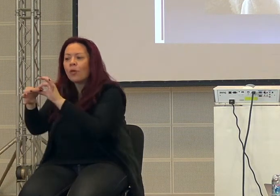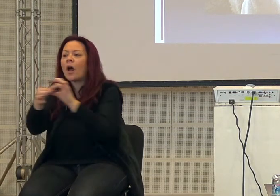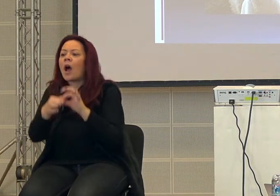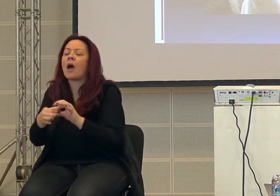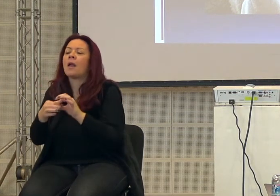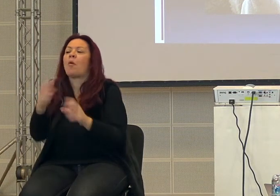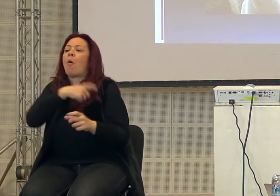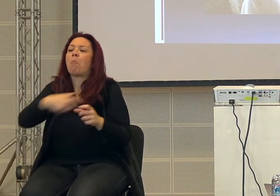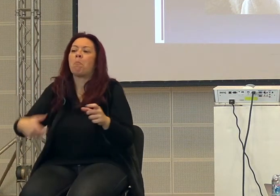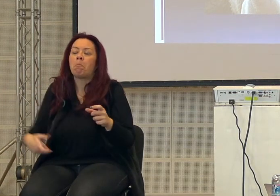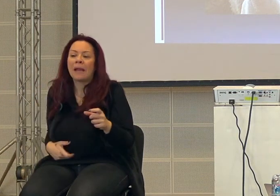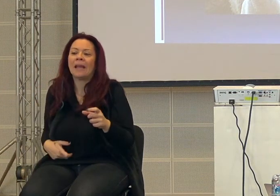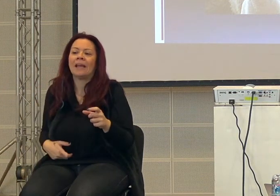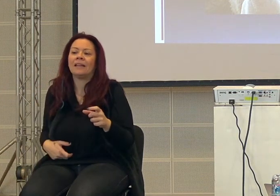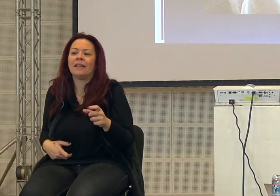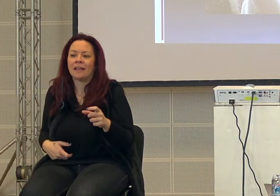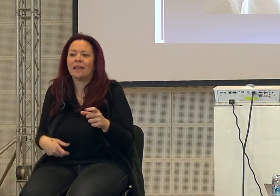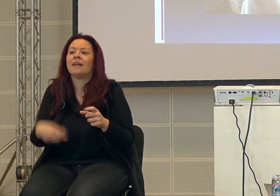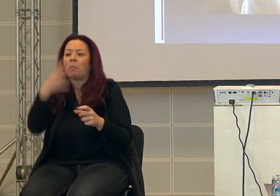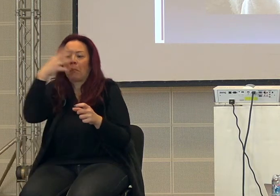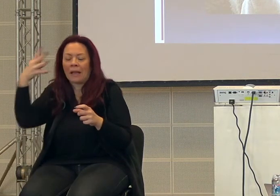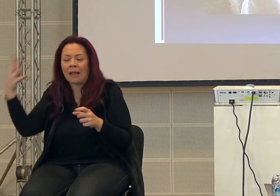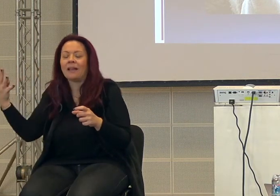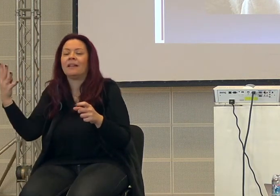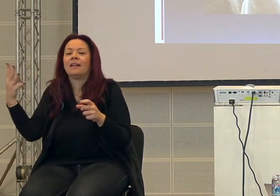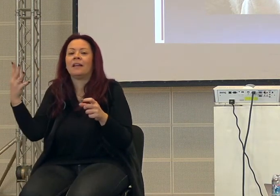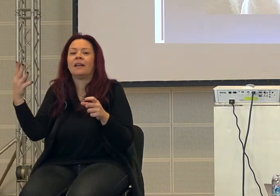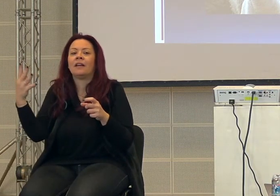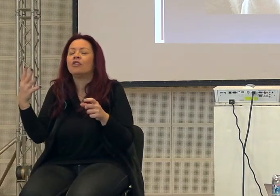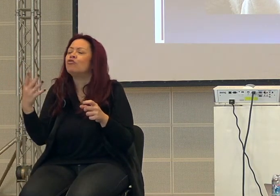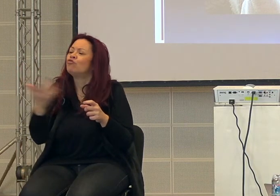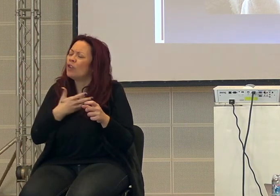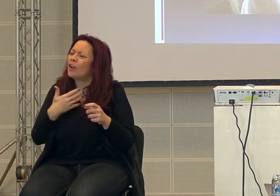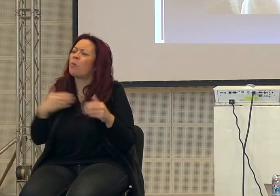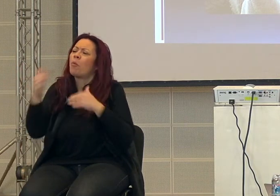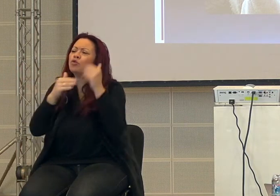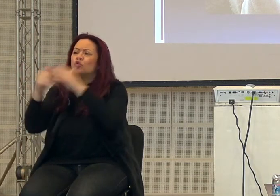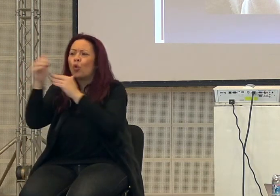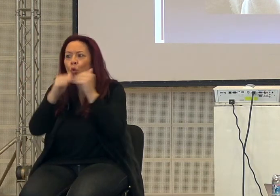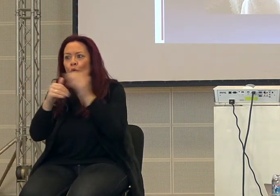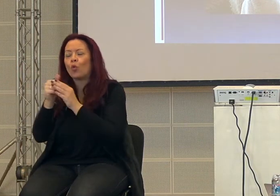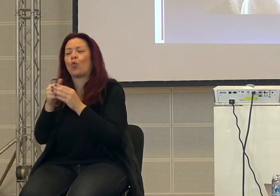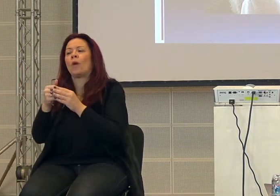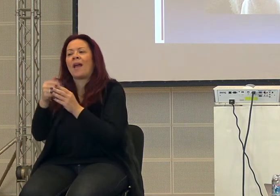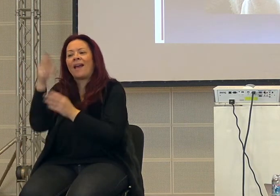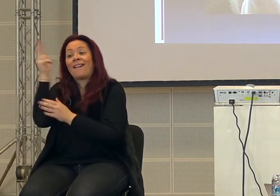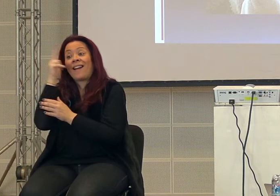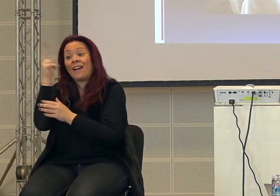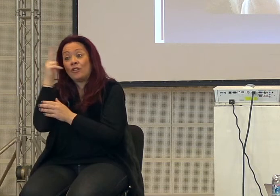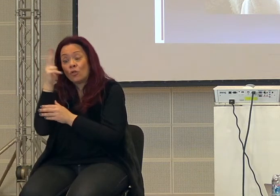miti e delle leggende comuni, perché c'erano delle strutture religiose che